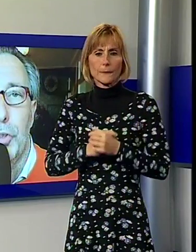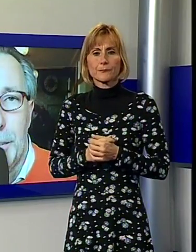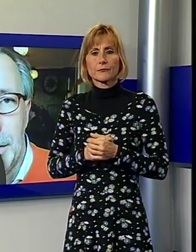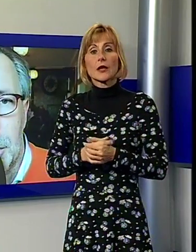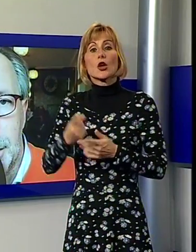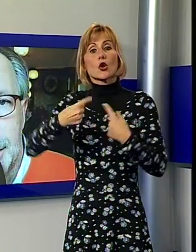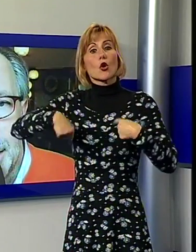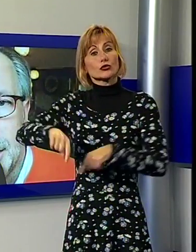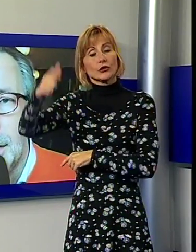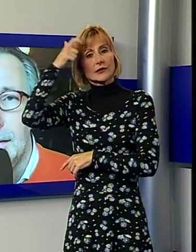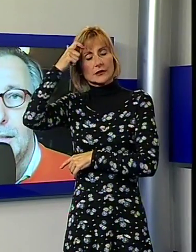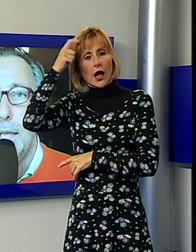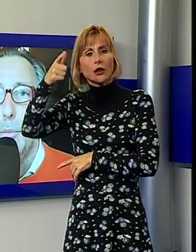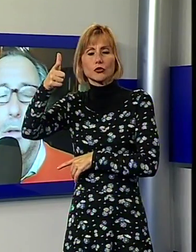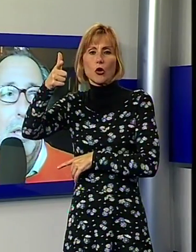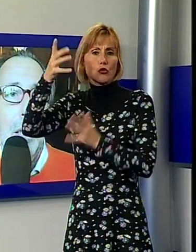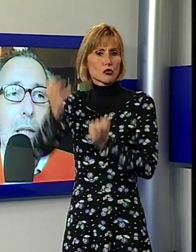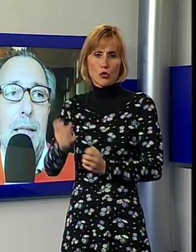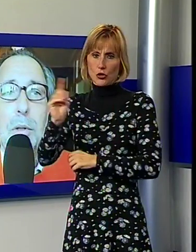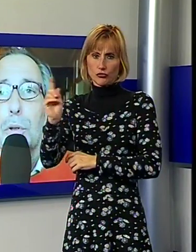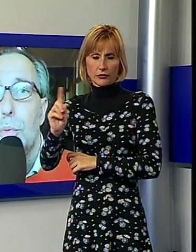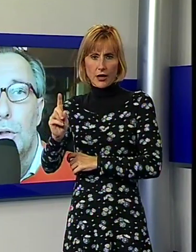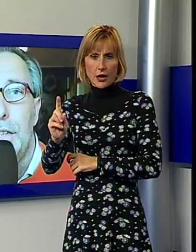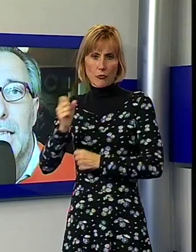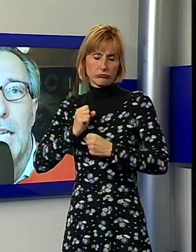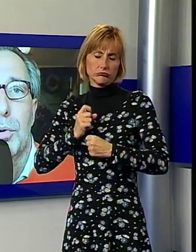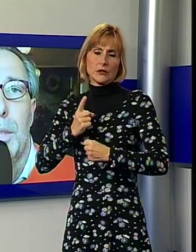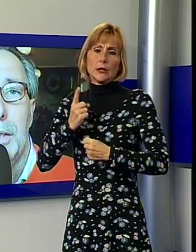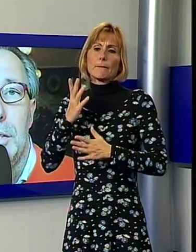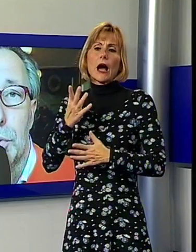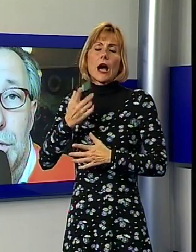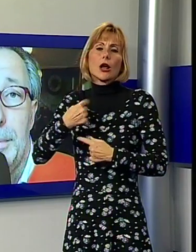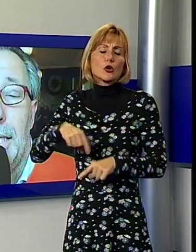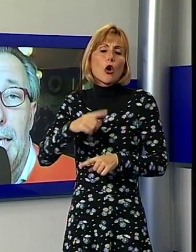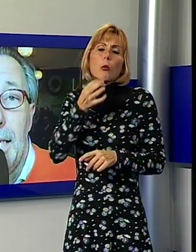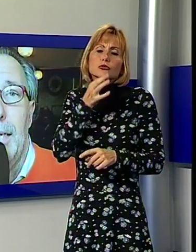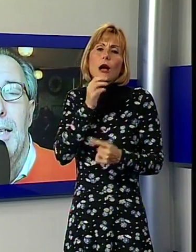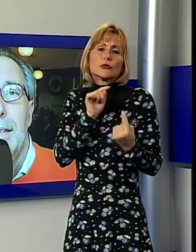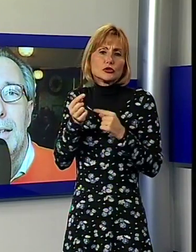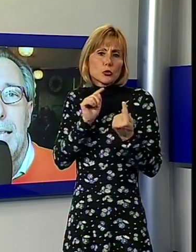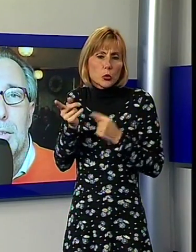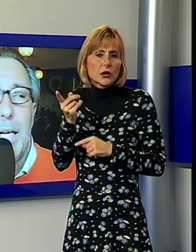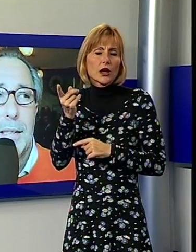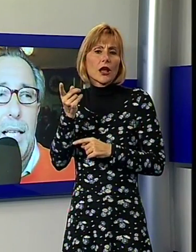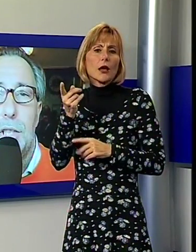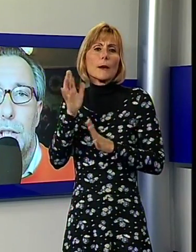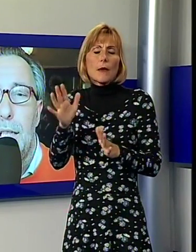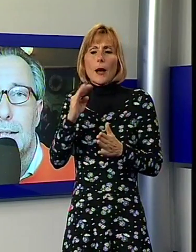fortemente contestata, la riteniamo da questo punto di vista assolutamente discutibile e del resto basta leggere la